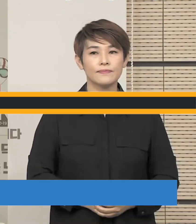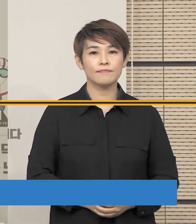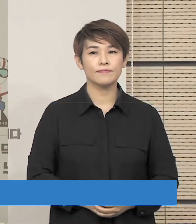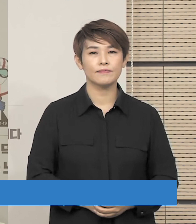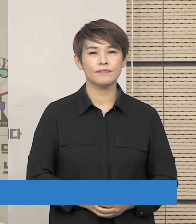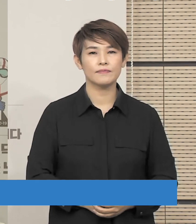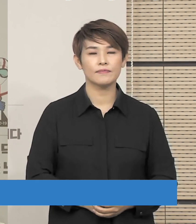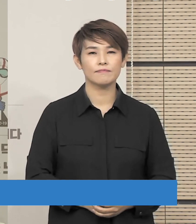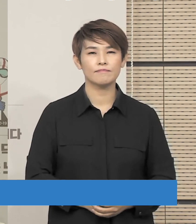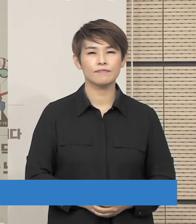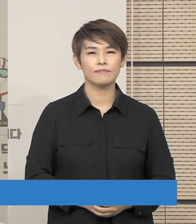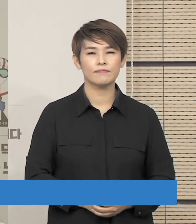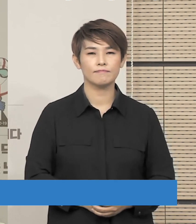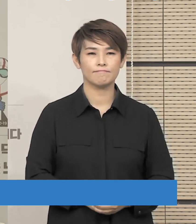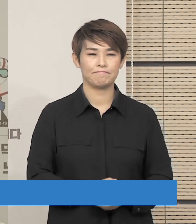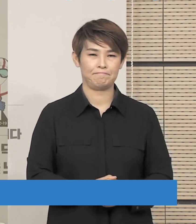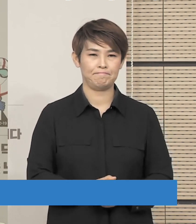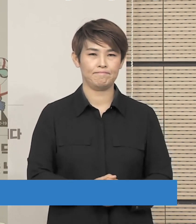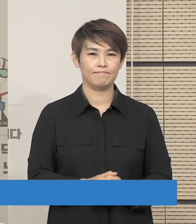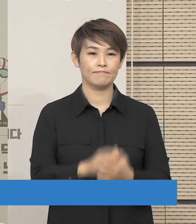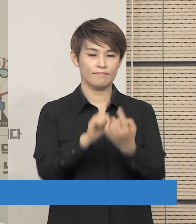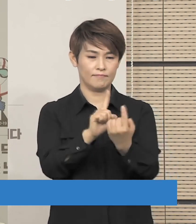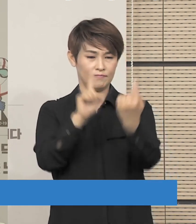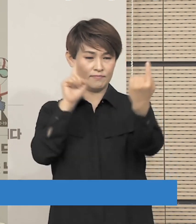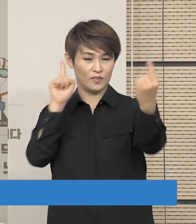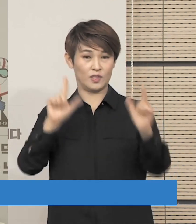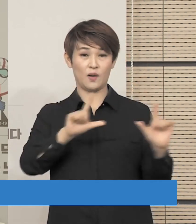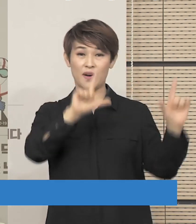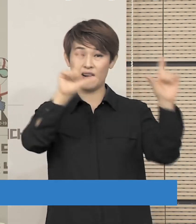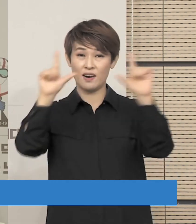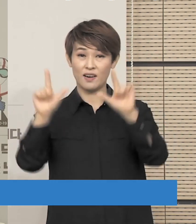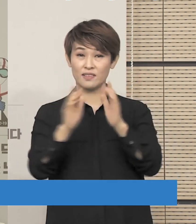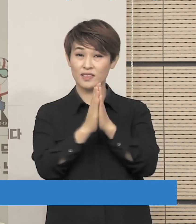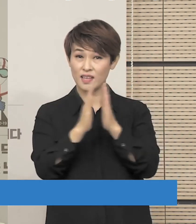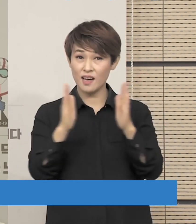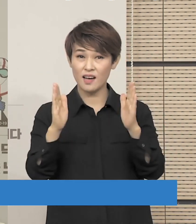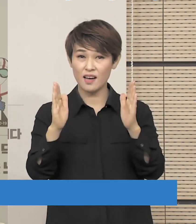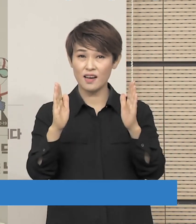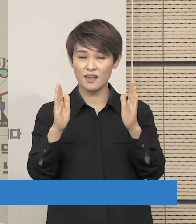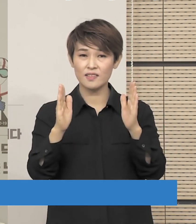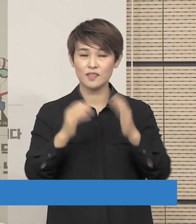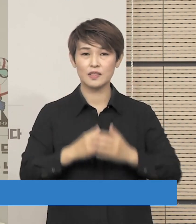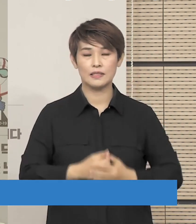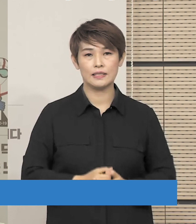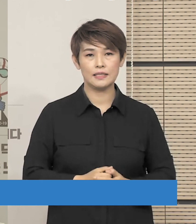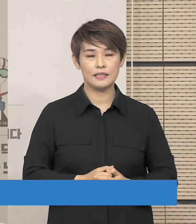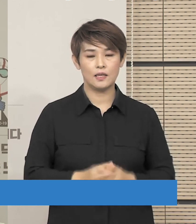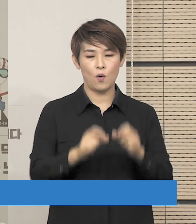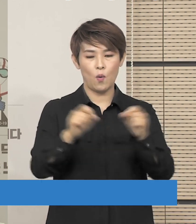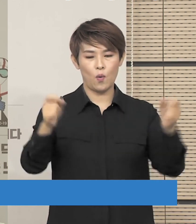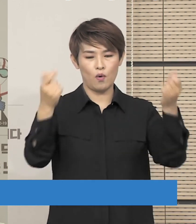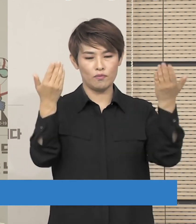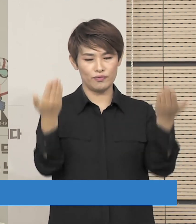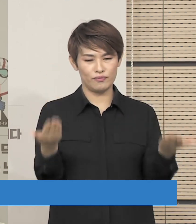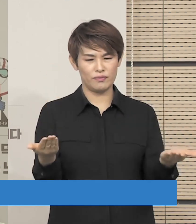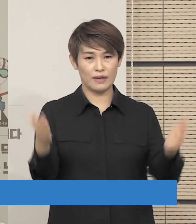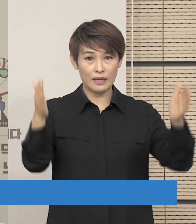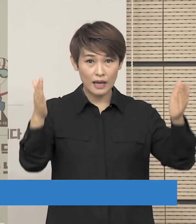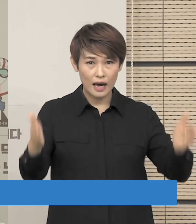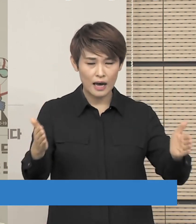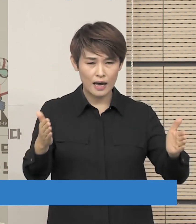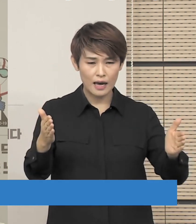생활 속 거리두기로 전환하면서 연휴 기간 중에 감염이 이루어졌던